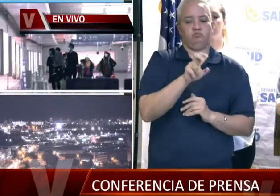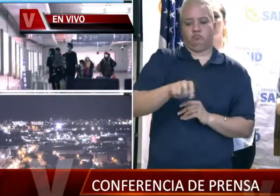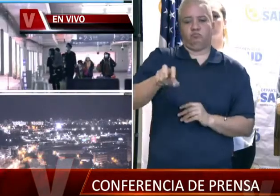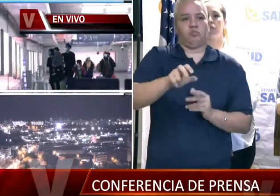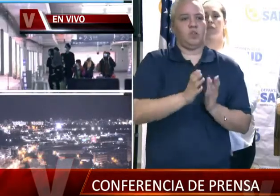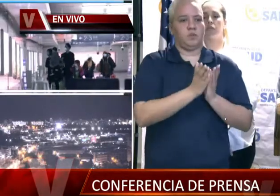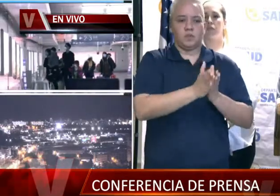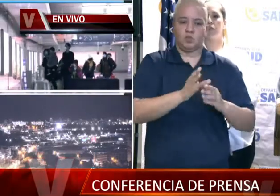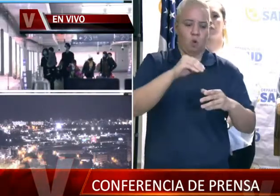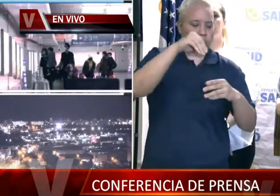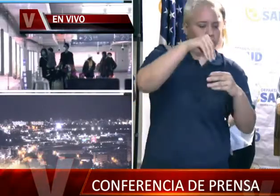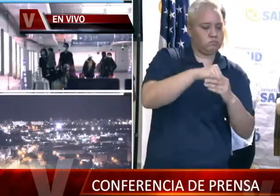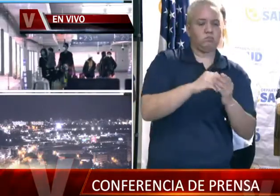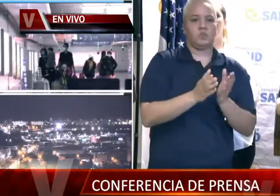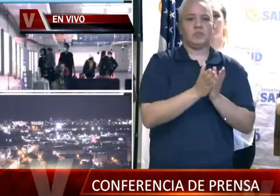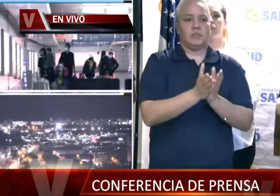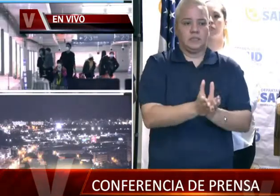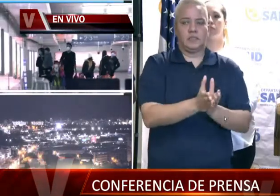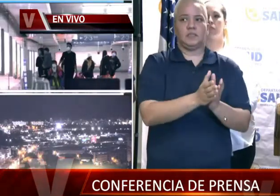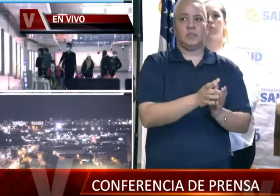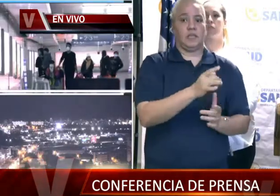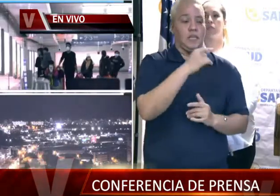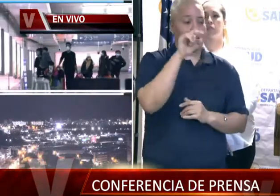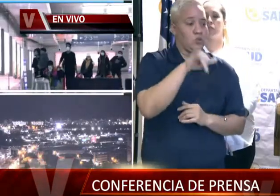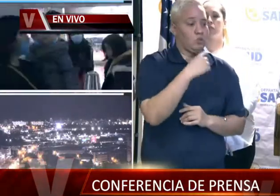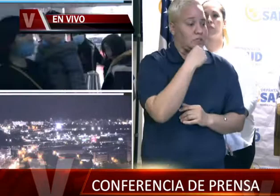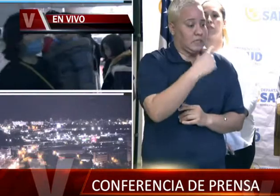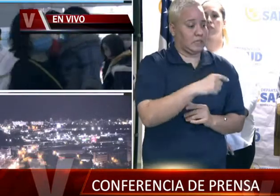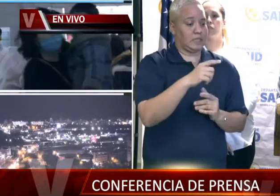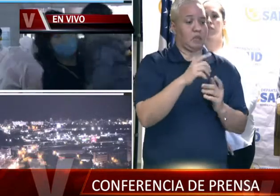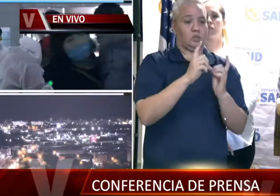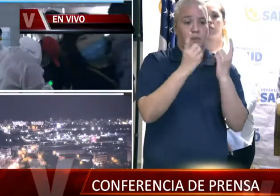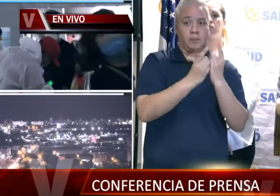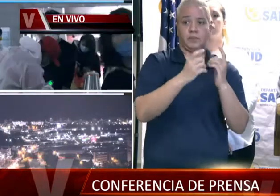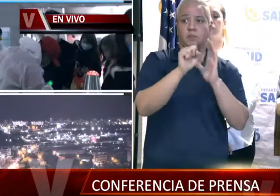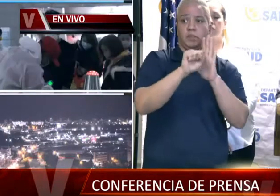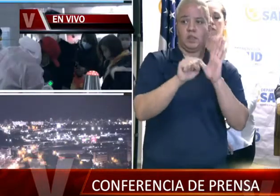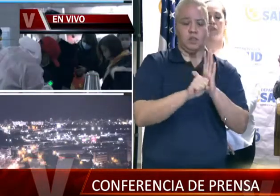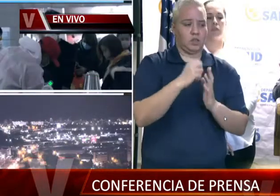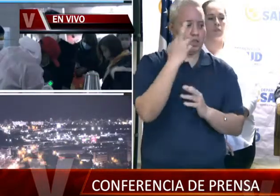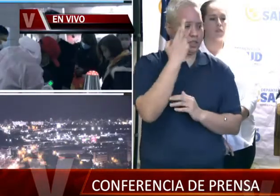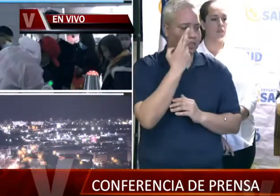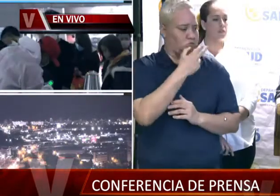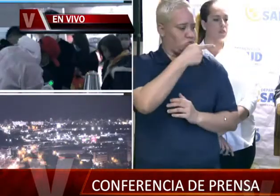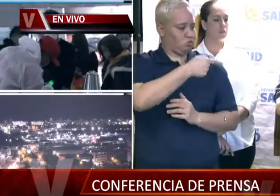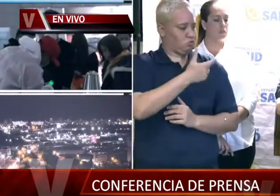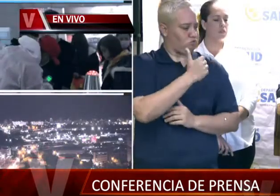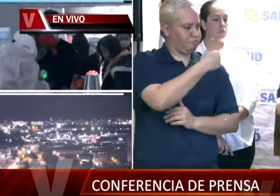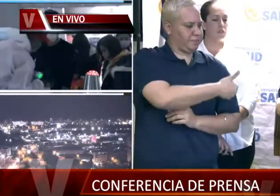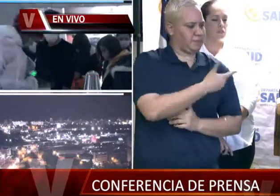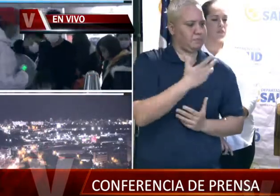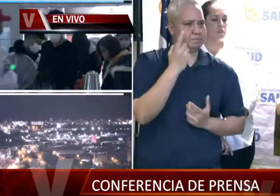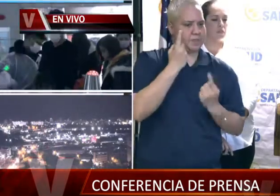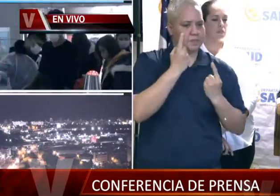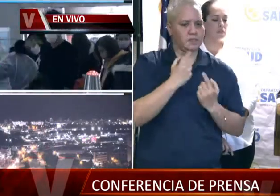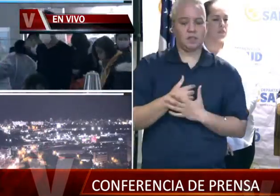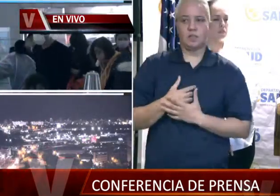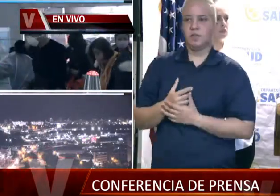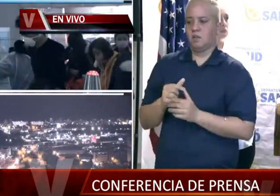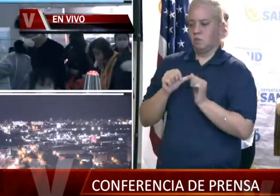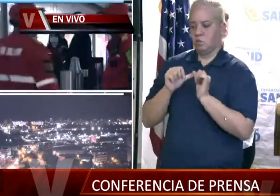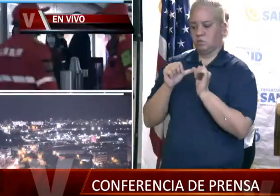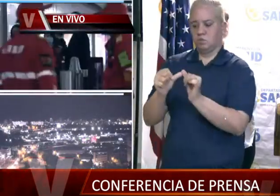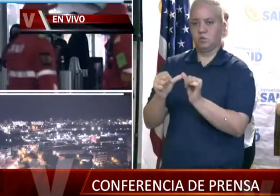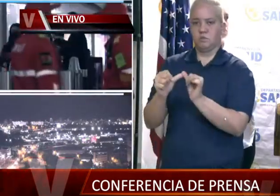Que no se monten en cruceros. Eso está diciendo el Departamento de Estado. ¿Cuál es la posición de ustedes al respecto? Bueno, la posición del gobierno de Puerto Rico es